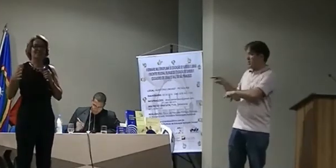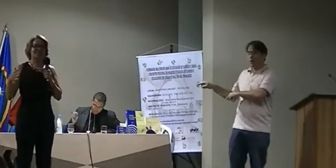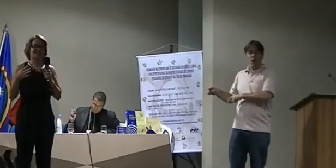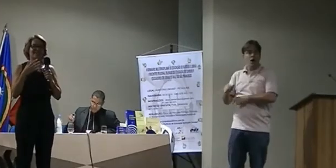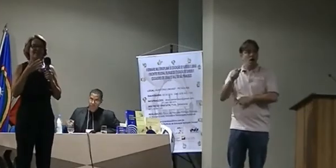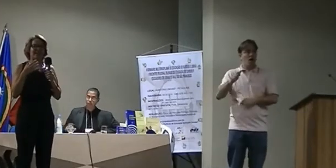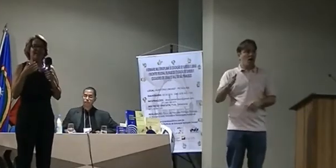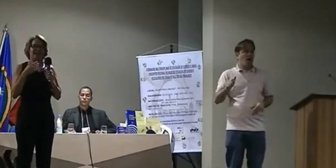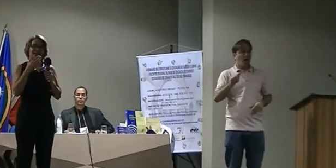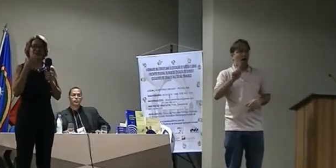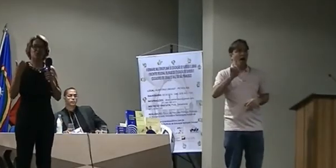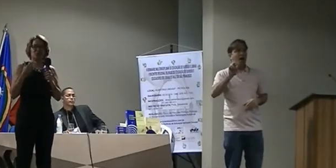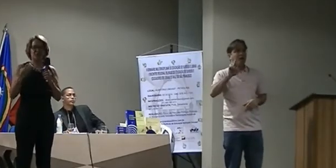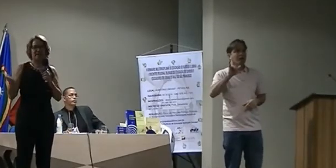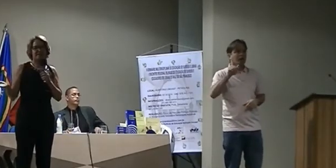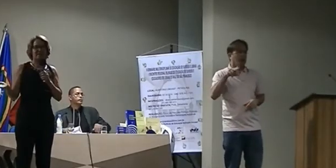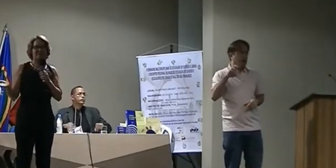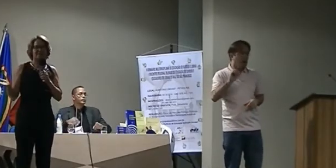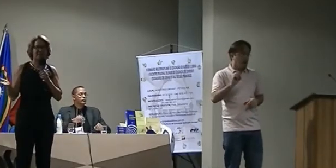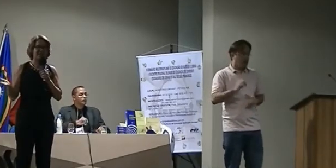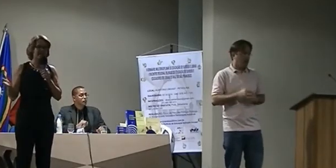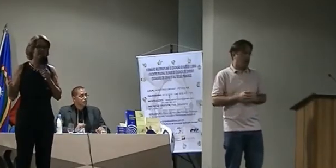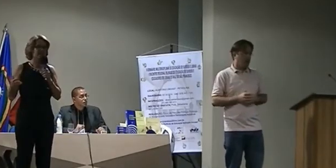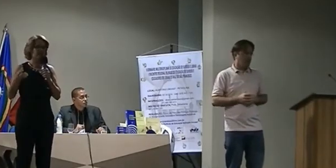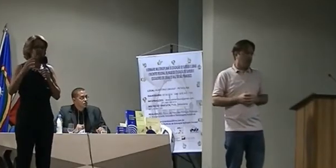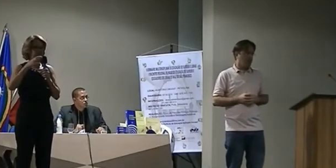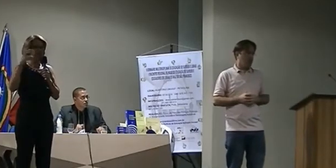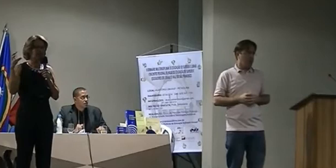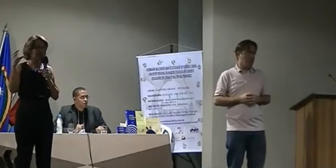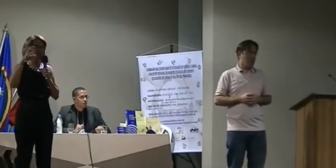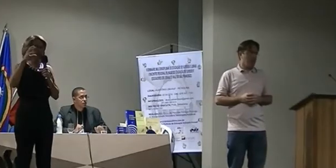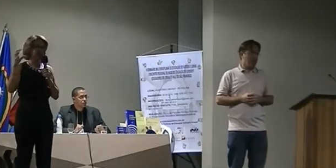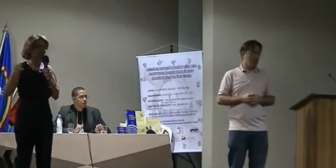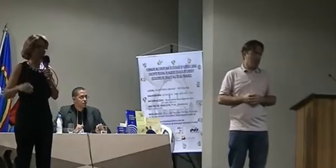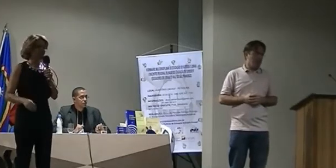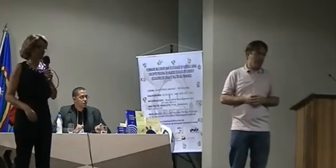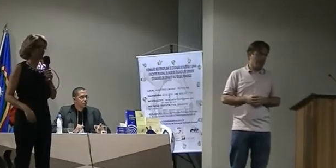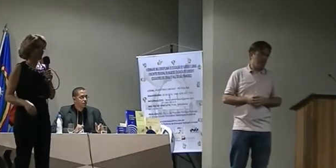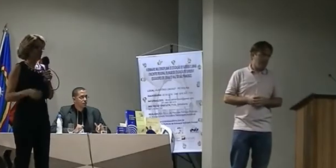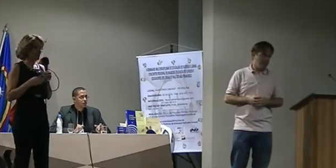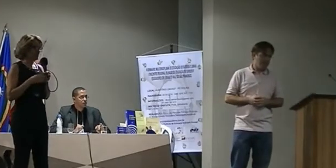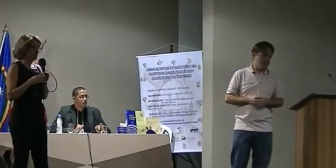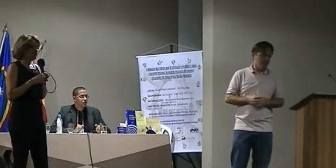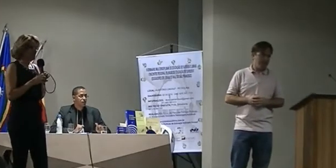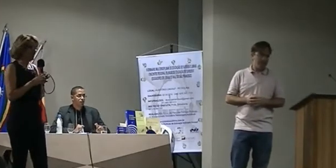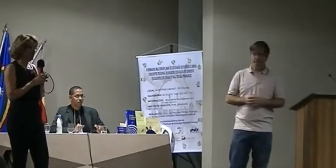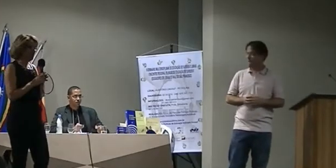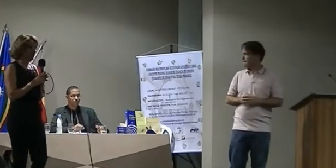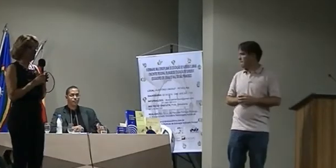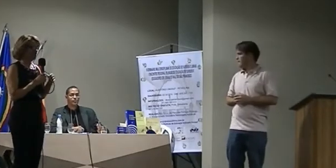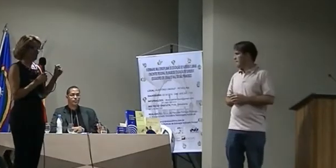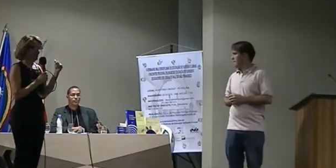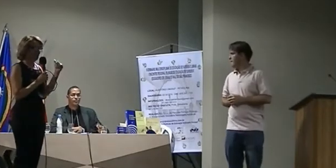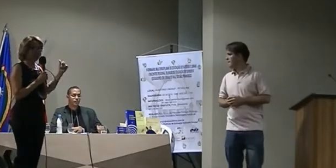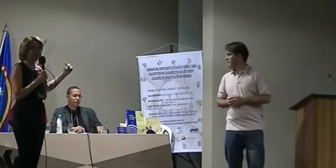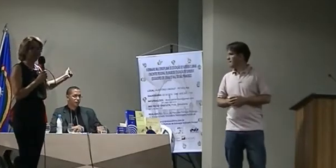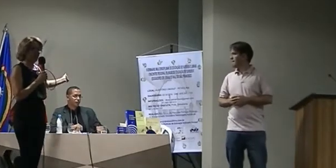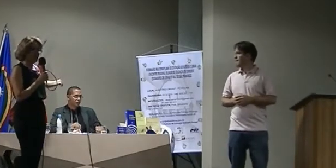somos de realidades diferentes. Eu acho que fica fica bom fica bom